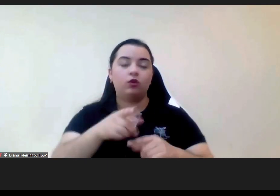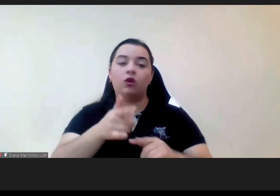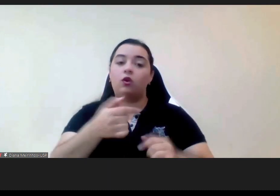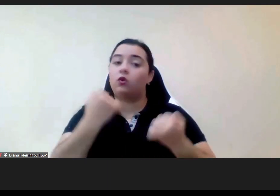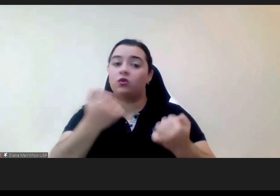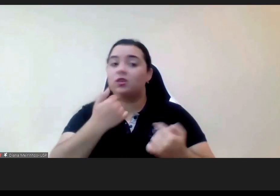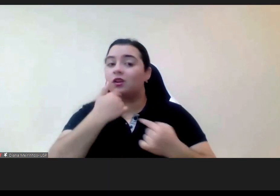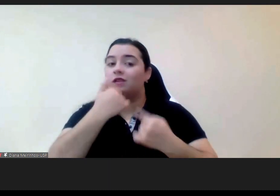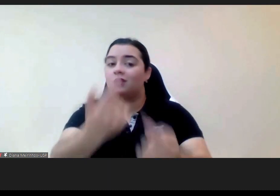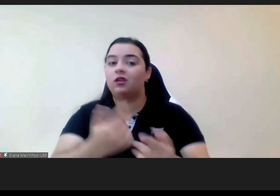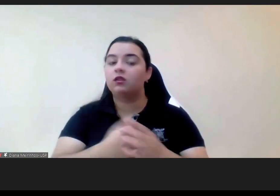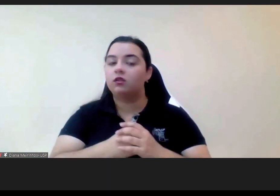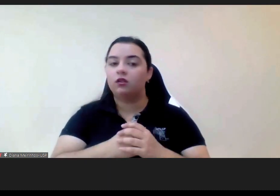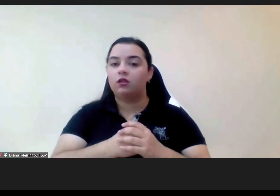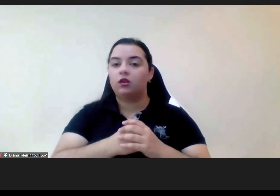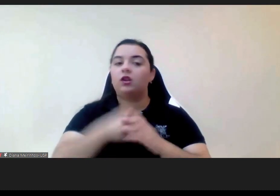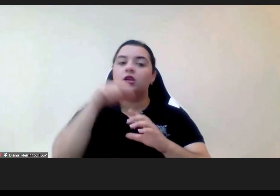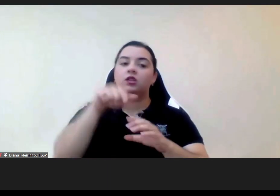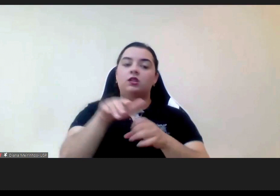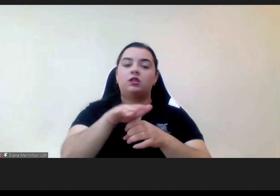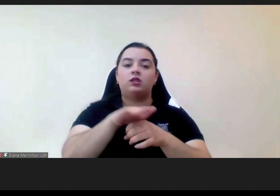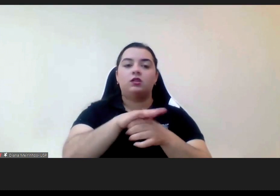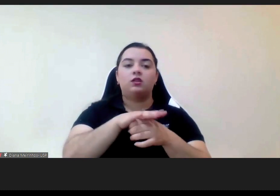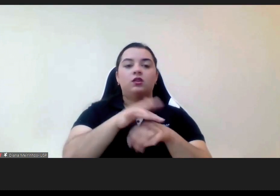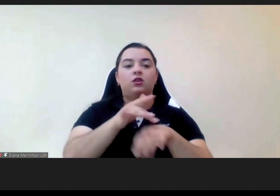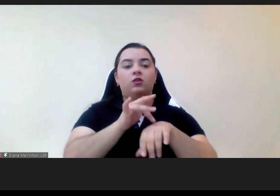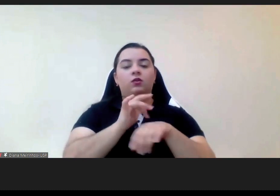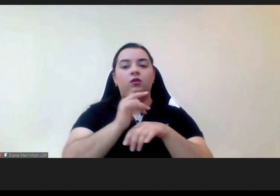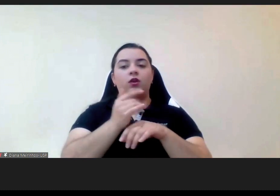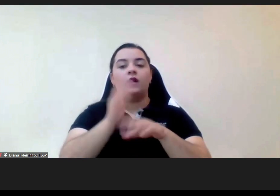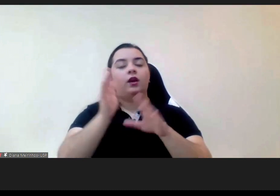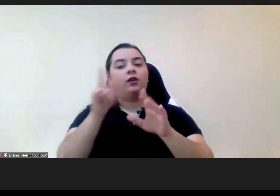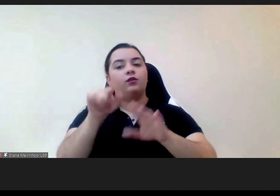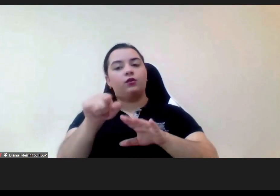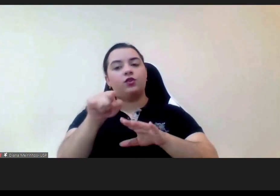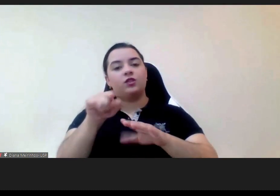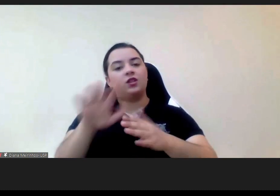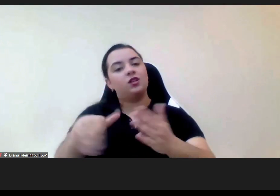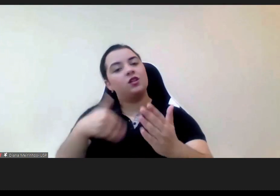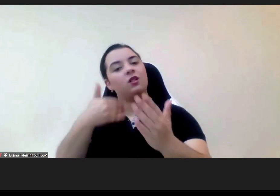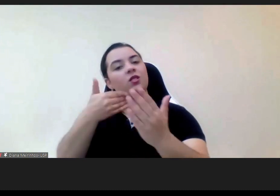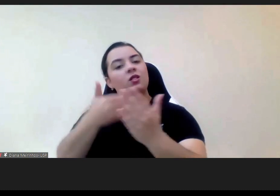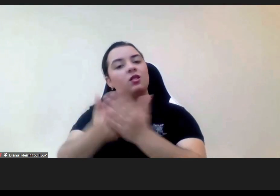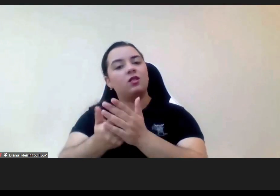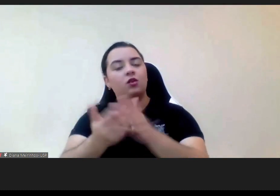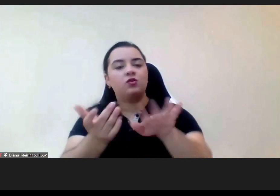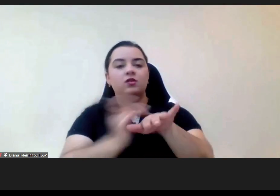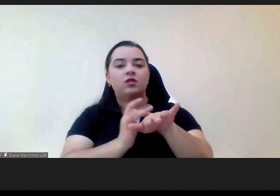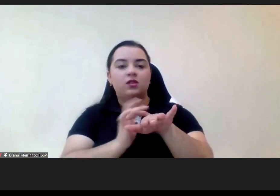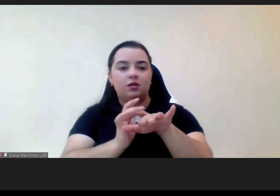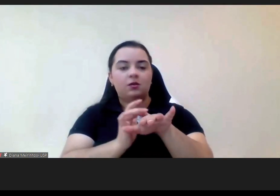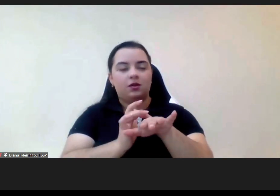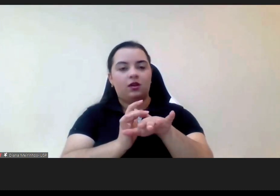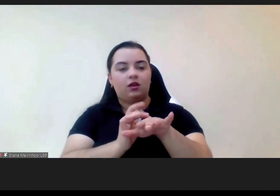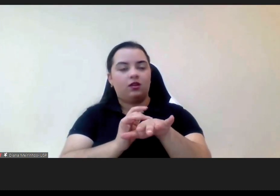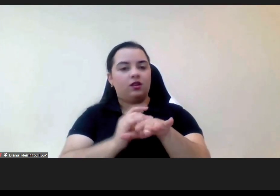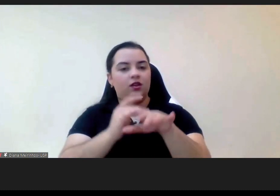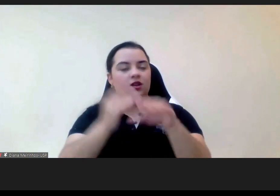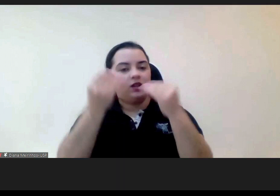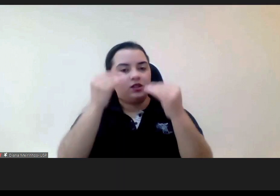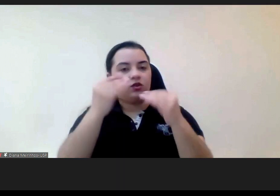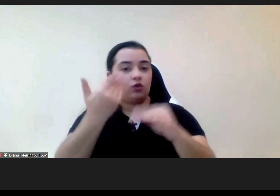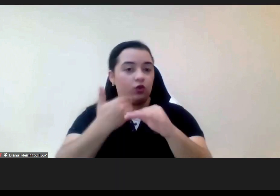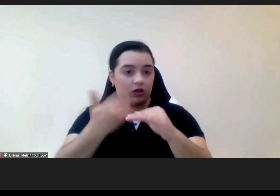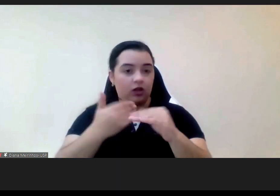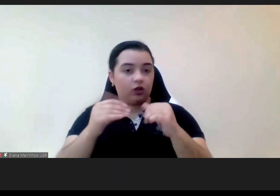um bocadinho mais sensíveis a esta necessidade de que os direitos são de facto para todos eu passava então